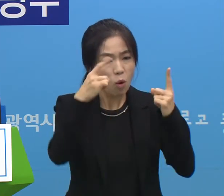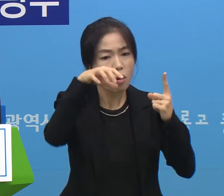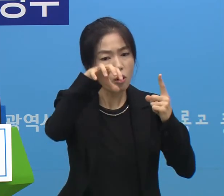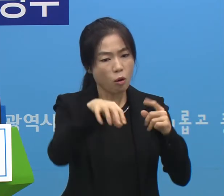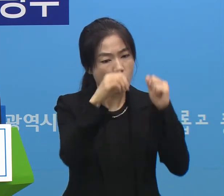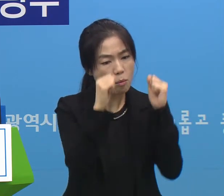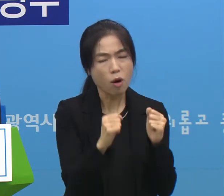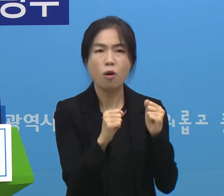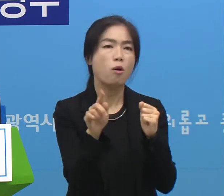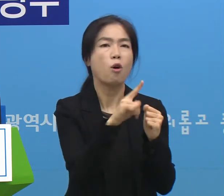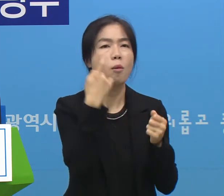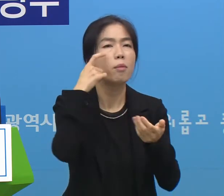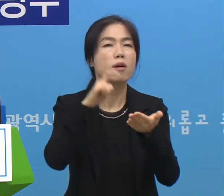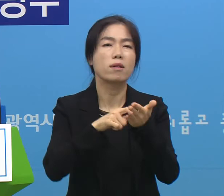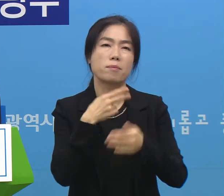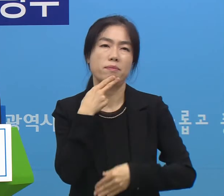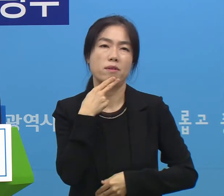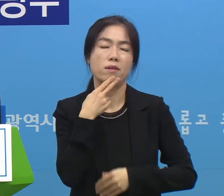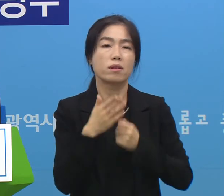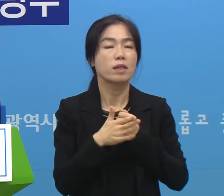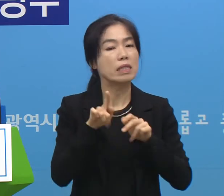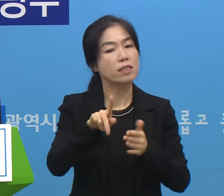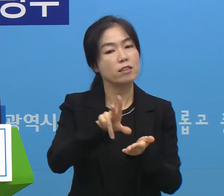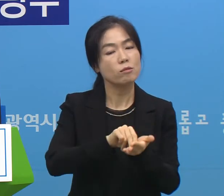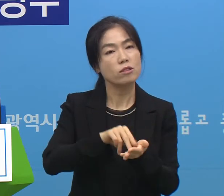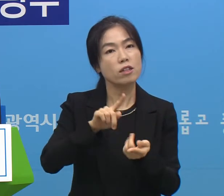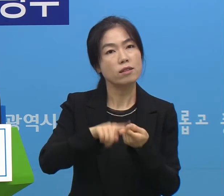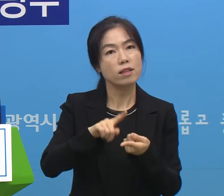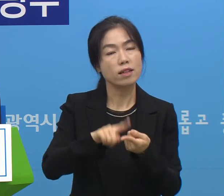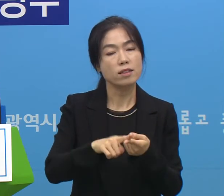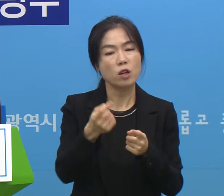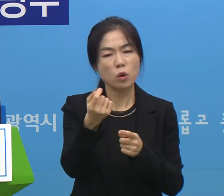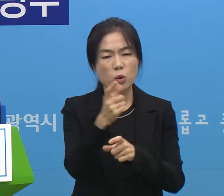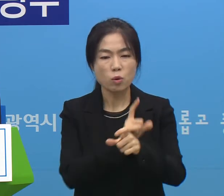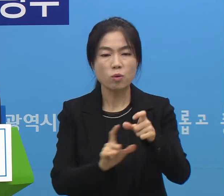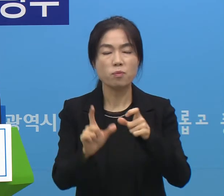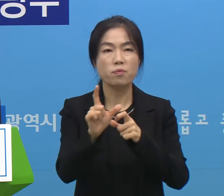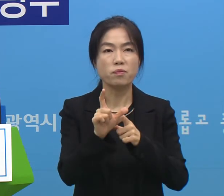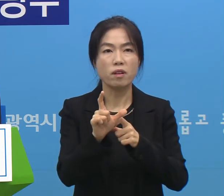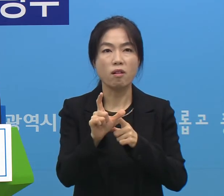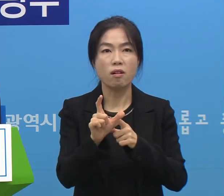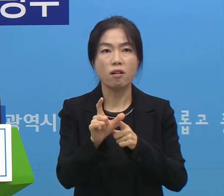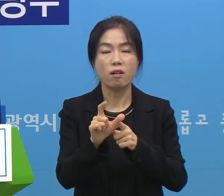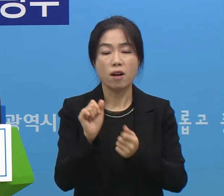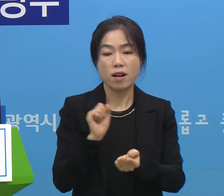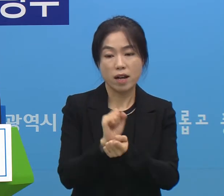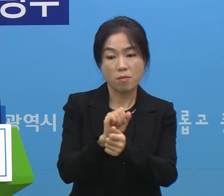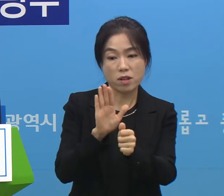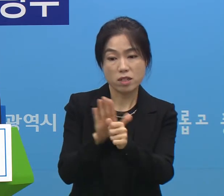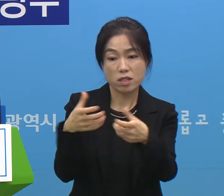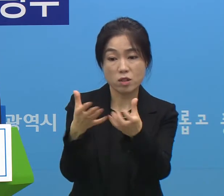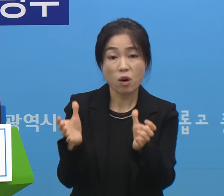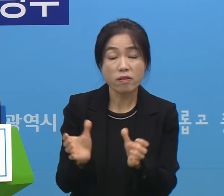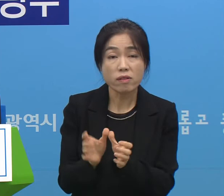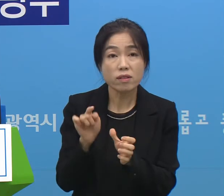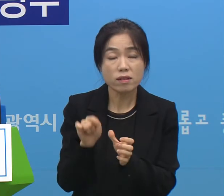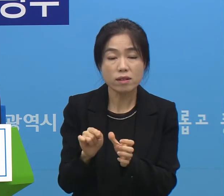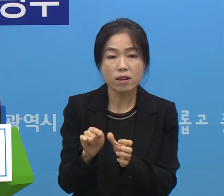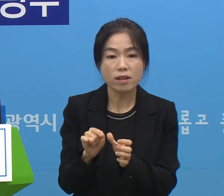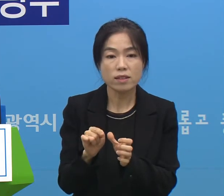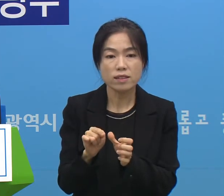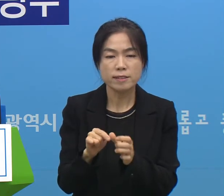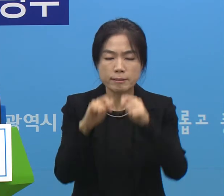이런 것은 아직 발견하지 못했어요 그래서 이제 그 부분은 조금 더 역학 감염 지원단에 감염병 관리 지원단에서